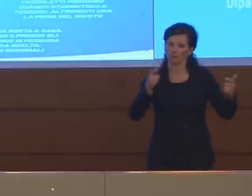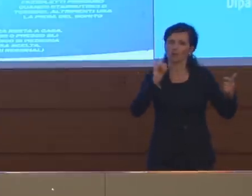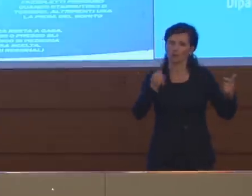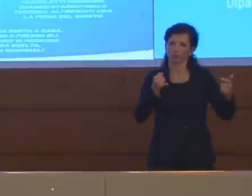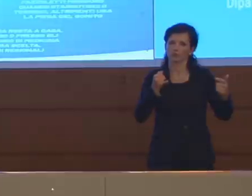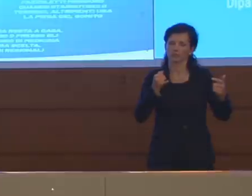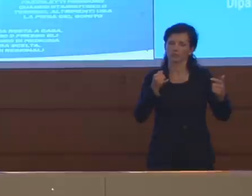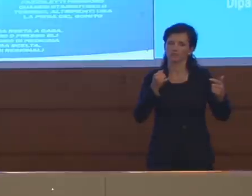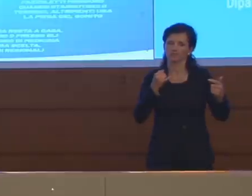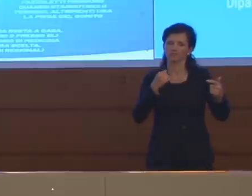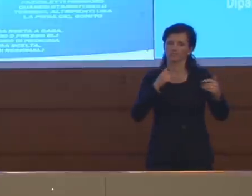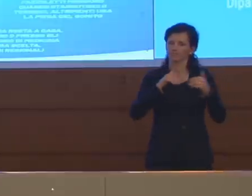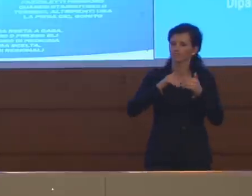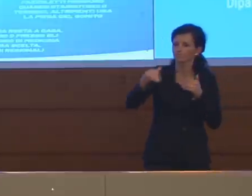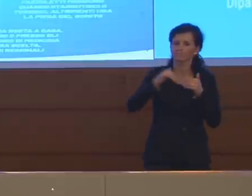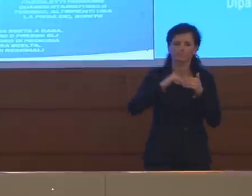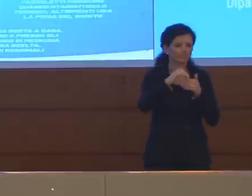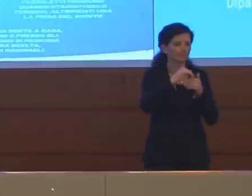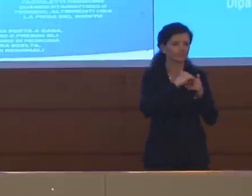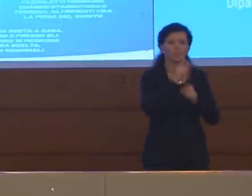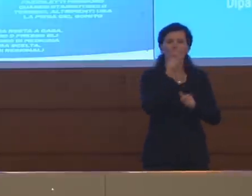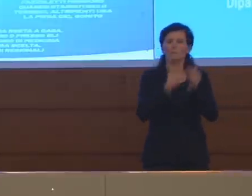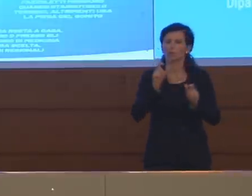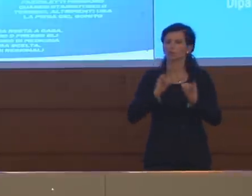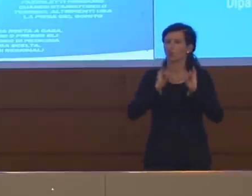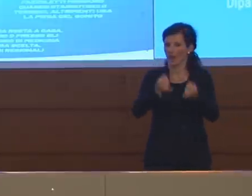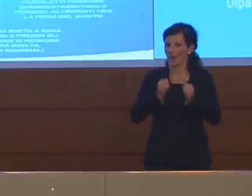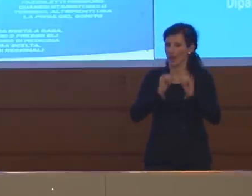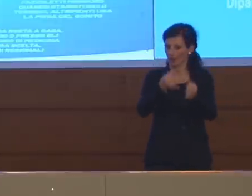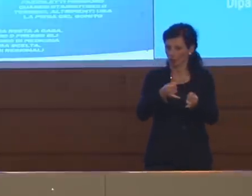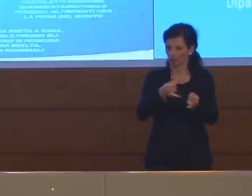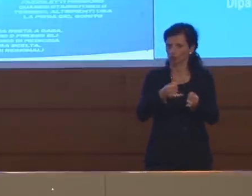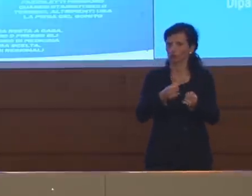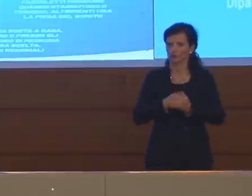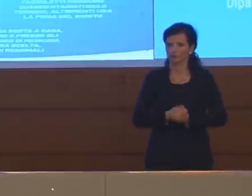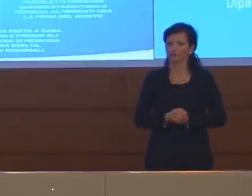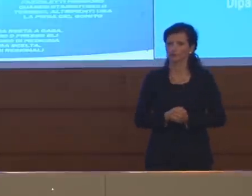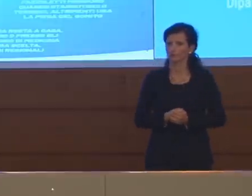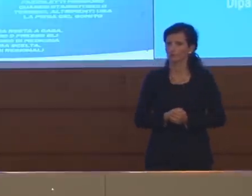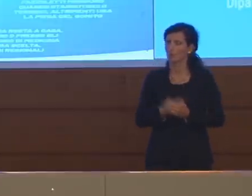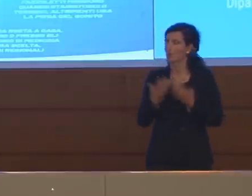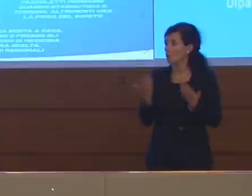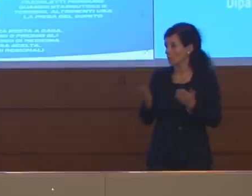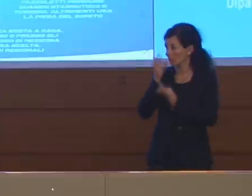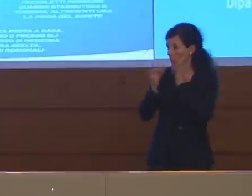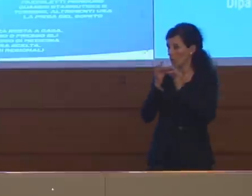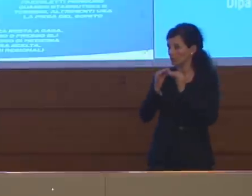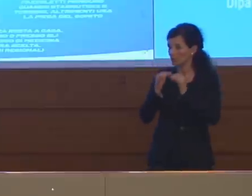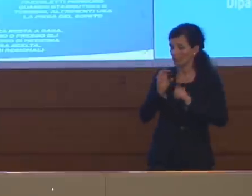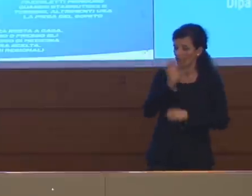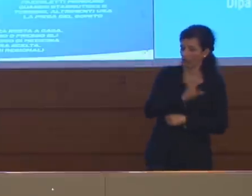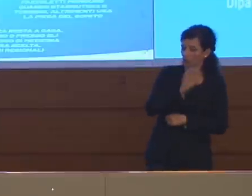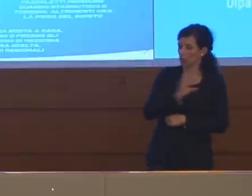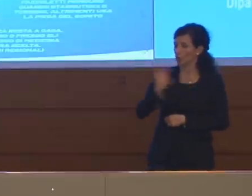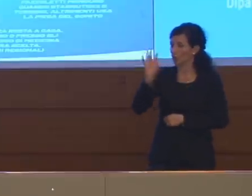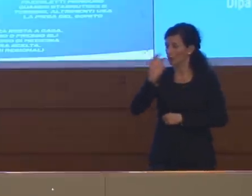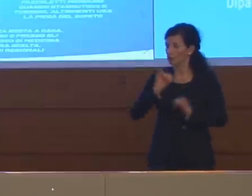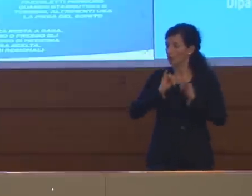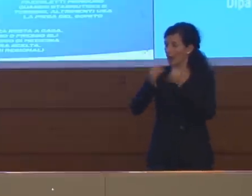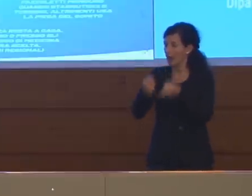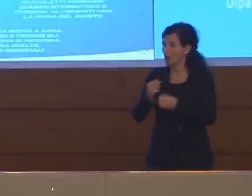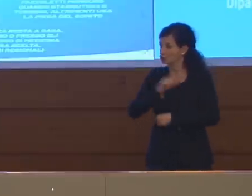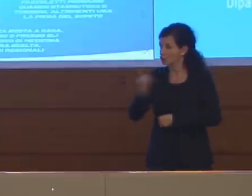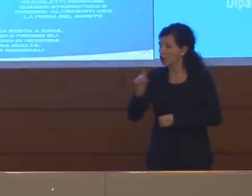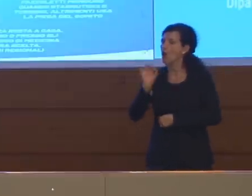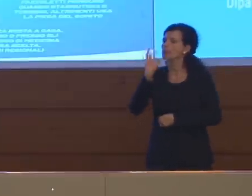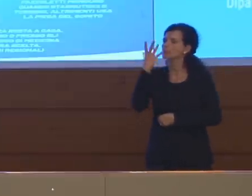rimane comunque in vigore il tema dell'altro elemento. Quindi non si può costare la mobilità interregionale neanche se c'è il